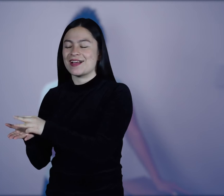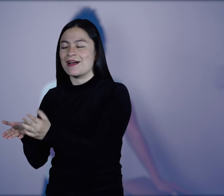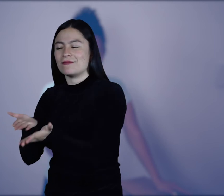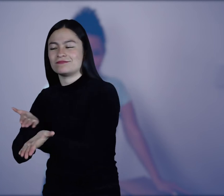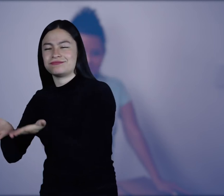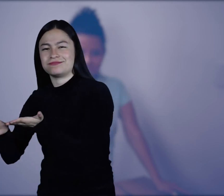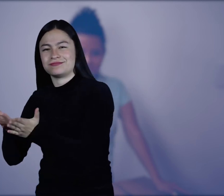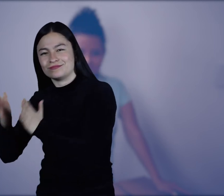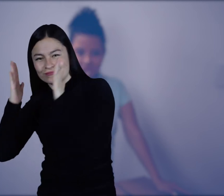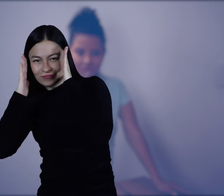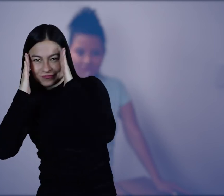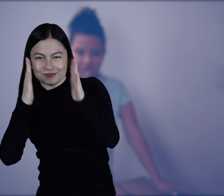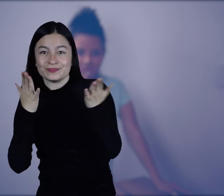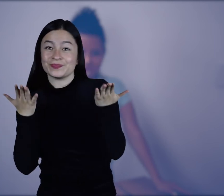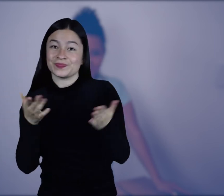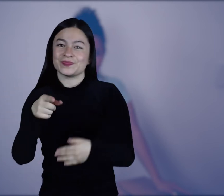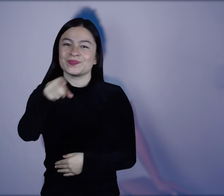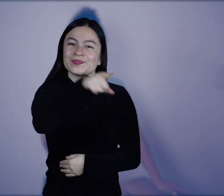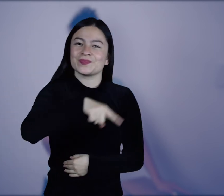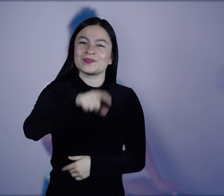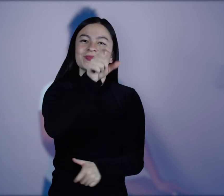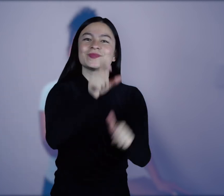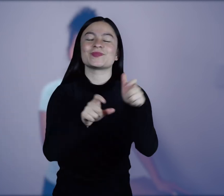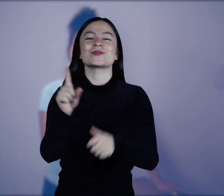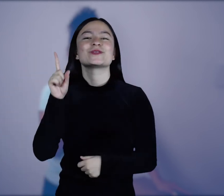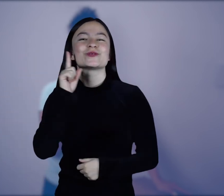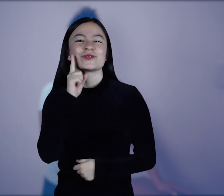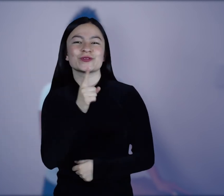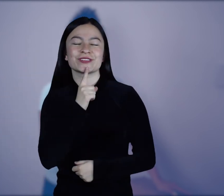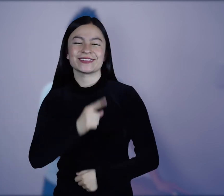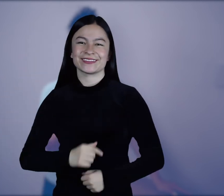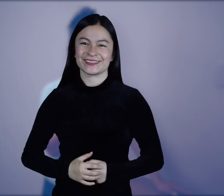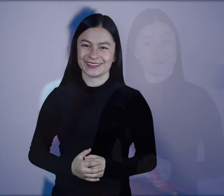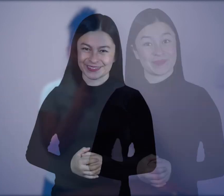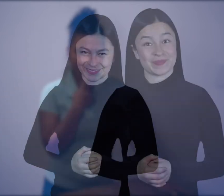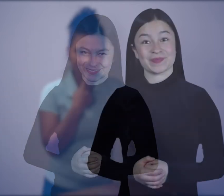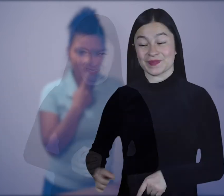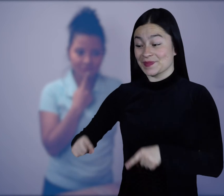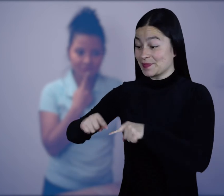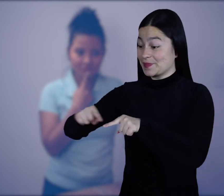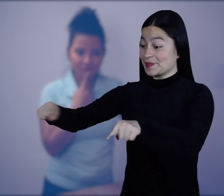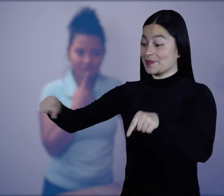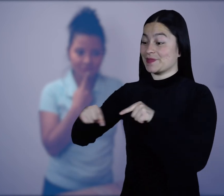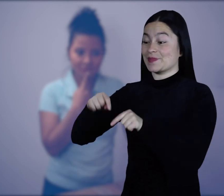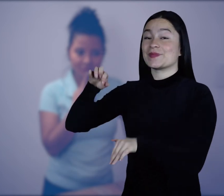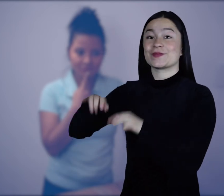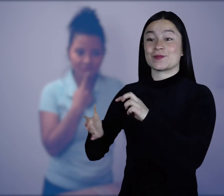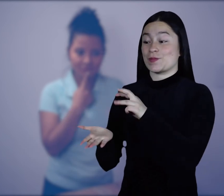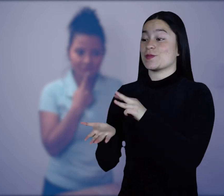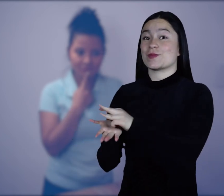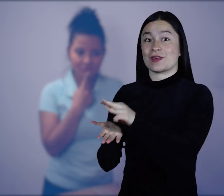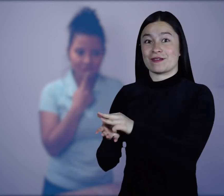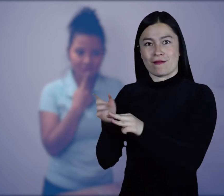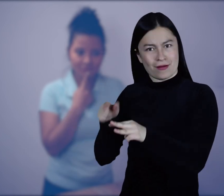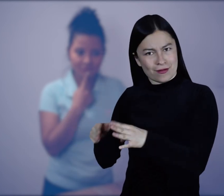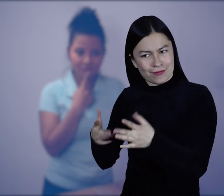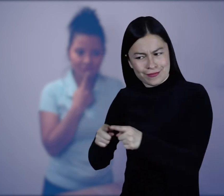Servir, Movistar presta la atención más adecuada a sus clientes sordos. Si quieres conocer más de